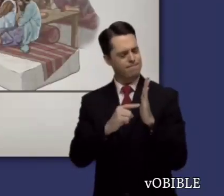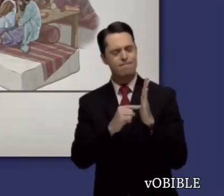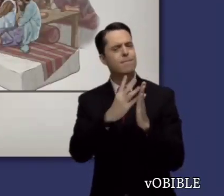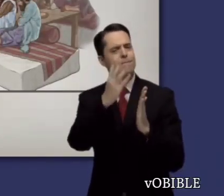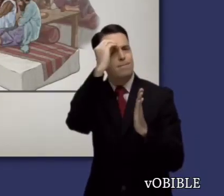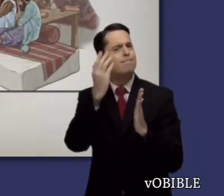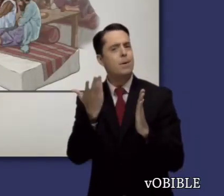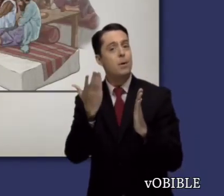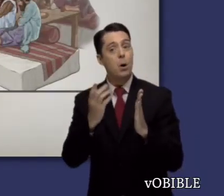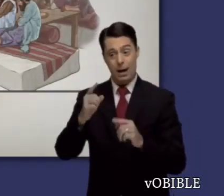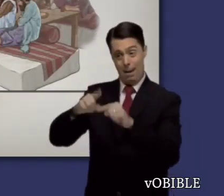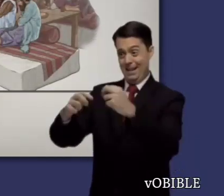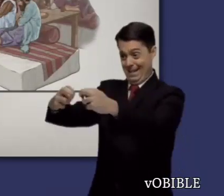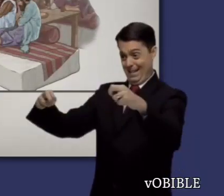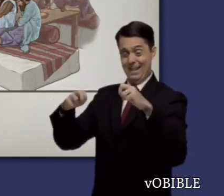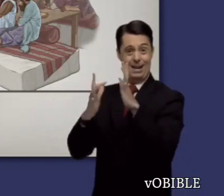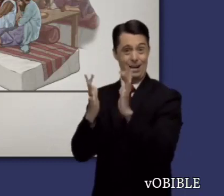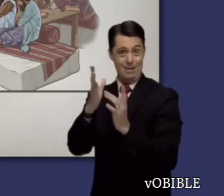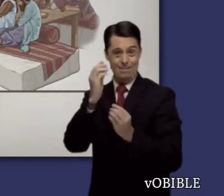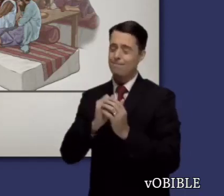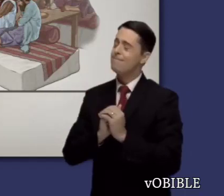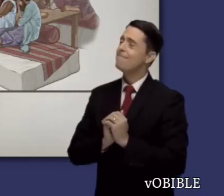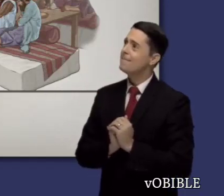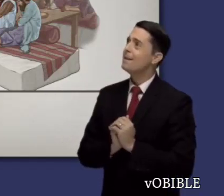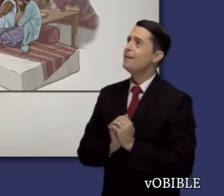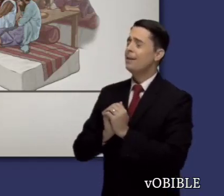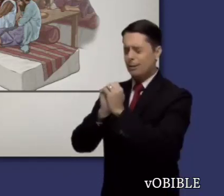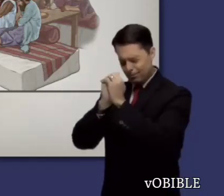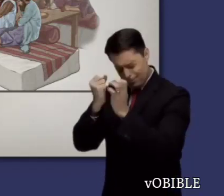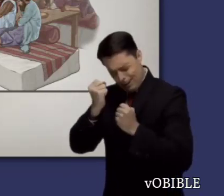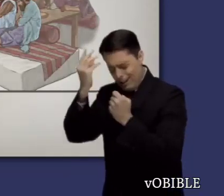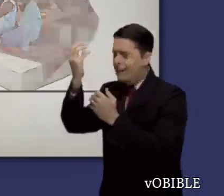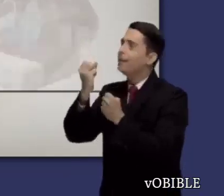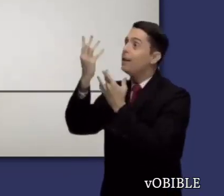El capítulo 17 contiene la última oración que hace con sus discípulos.